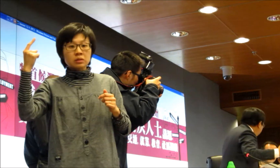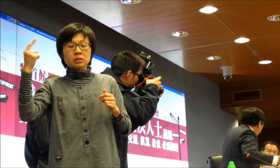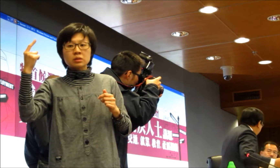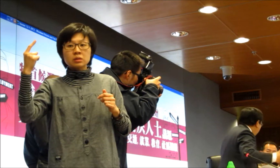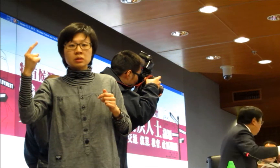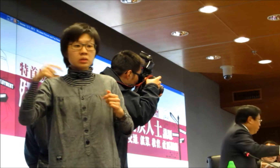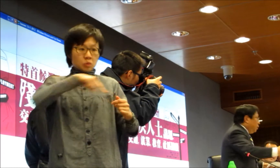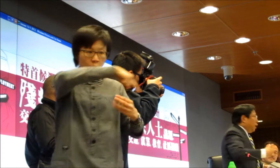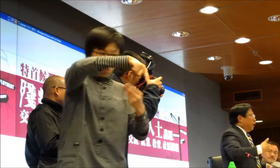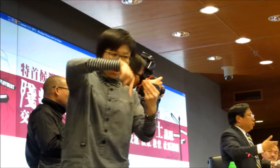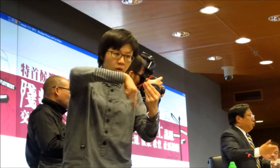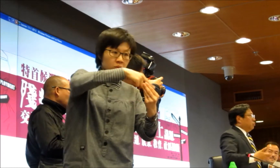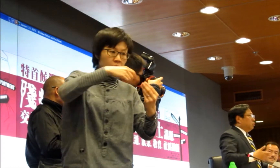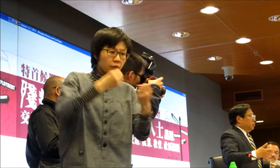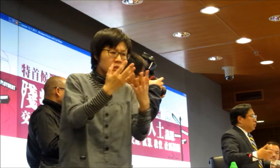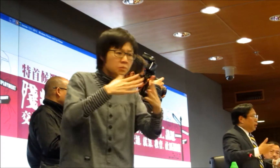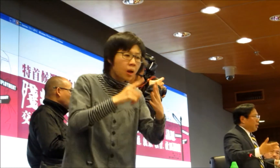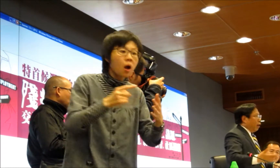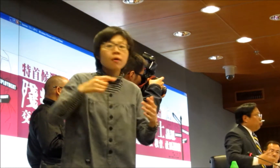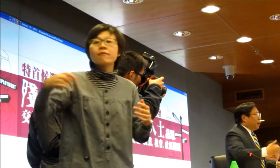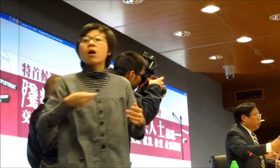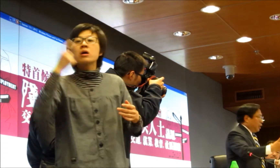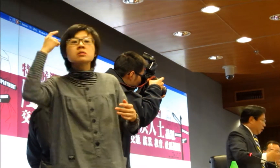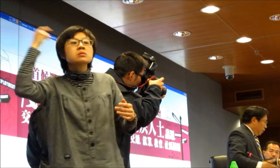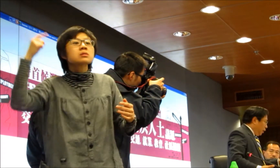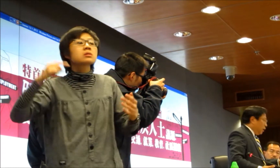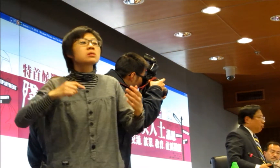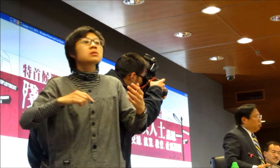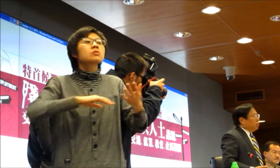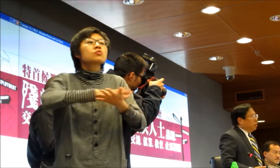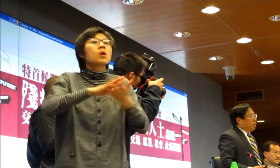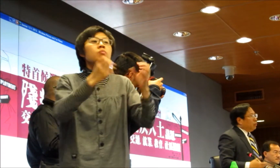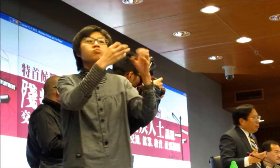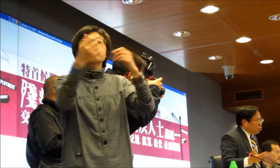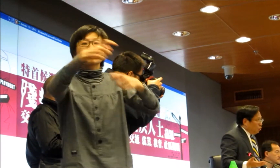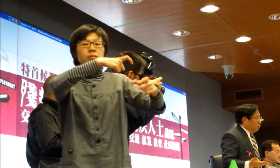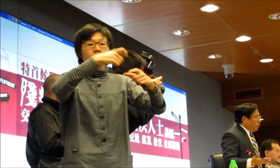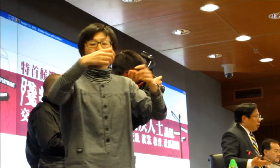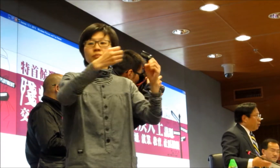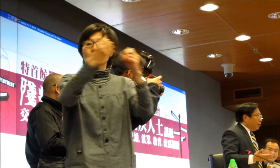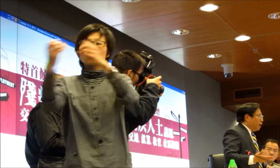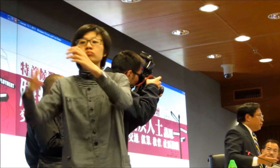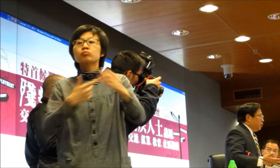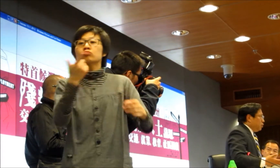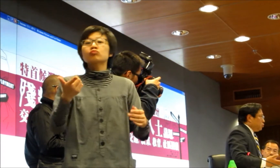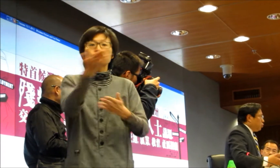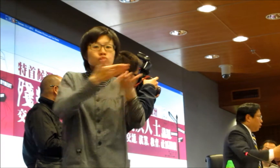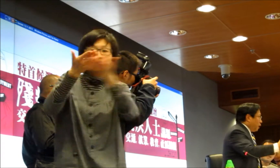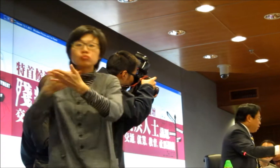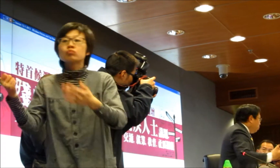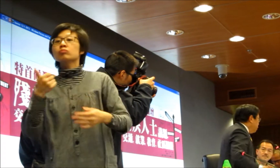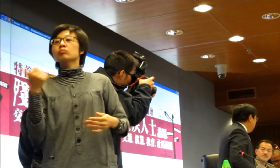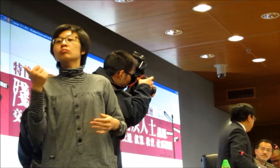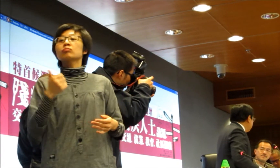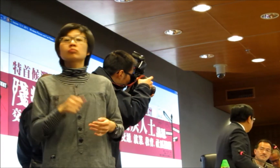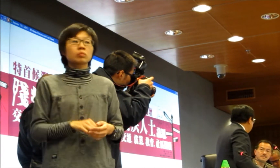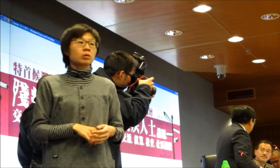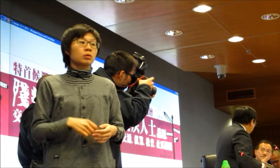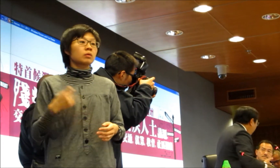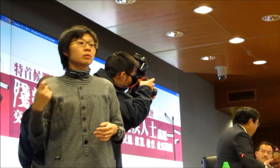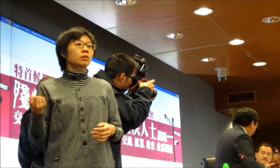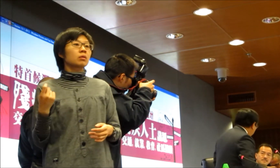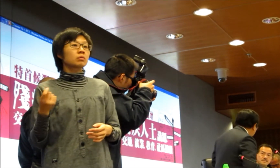在平時的投票在財壞壞壞的人是溝通的這是很重要的很簡單將來特首辯論